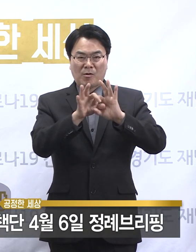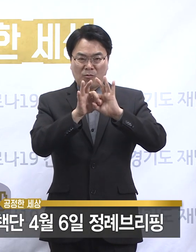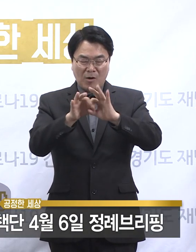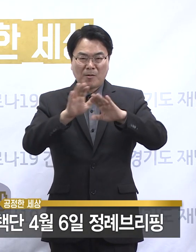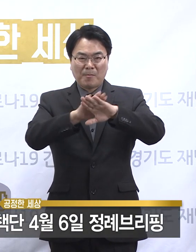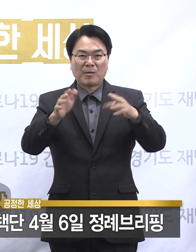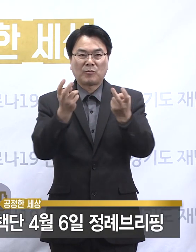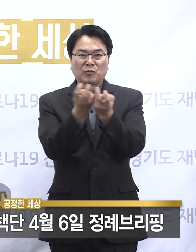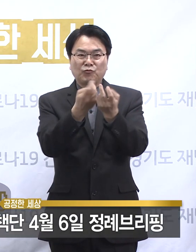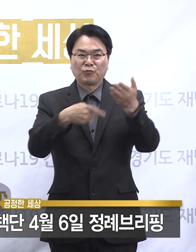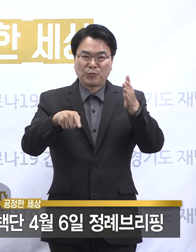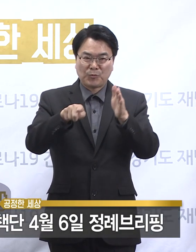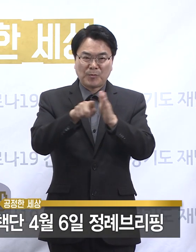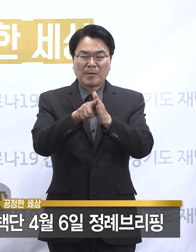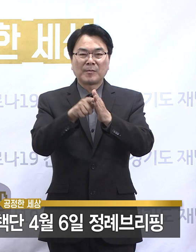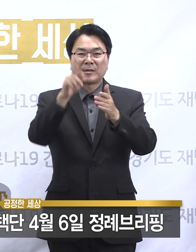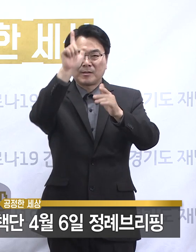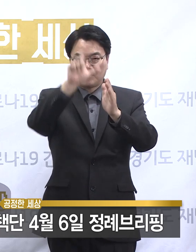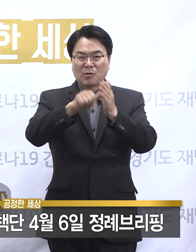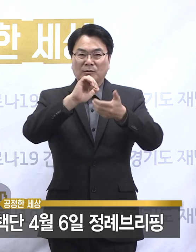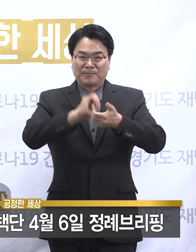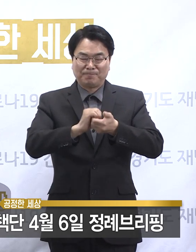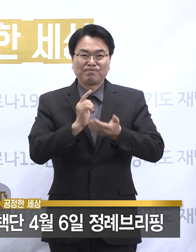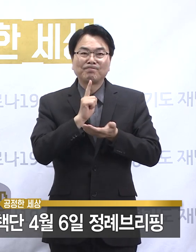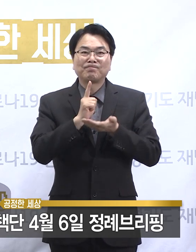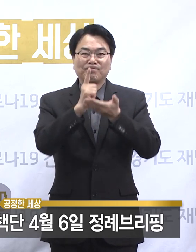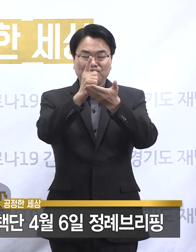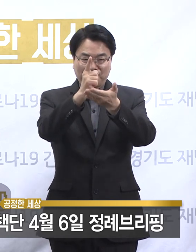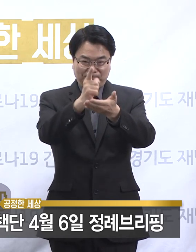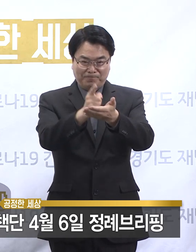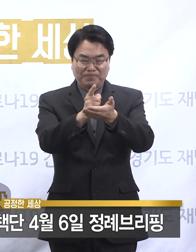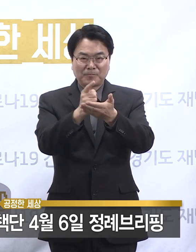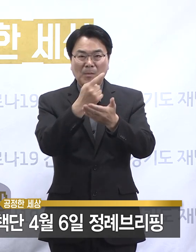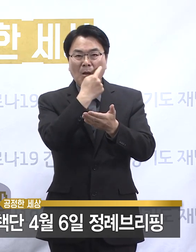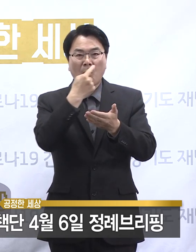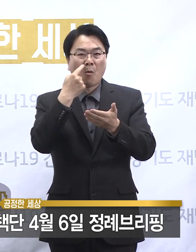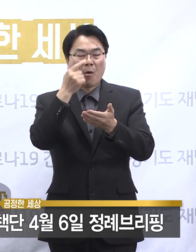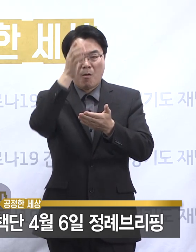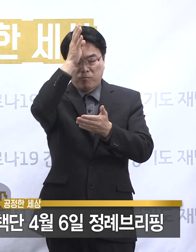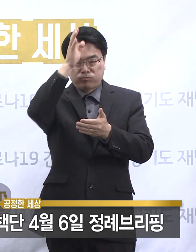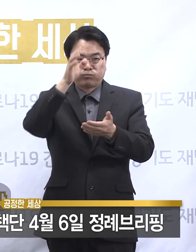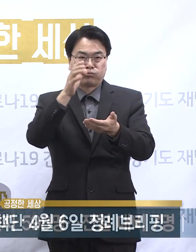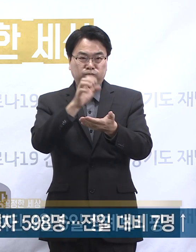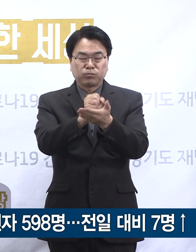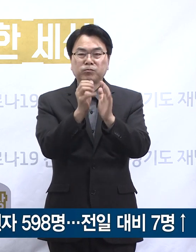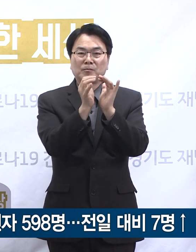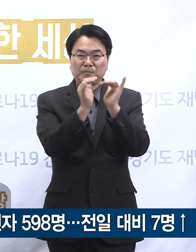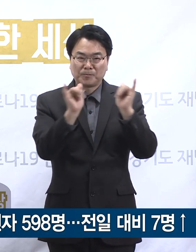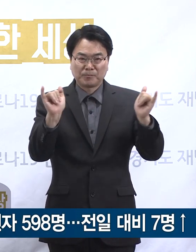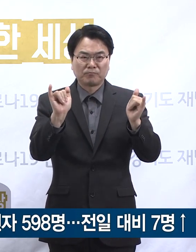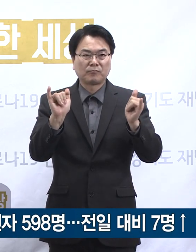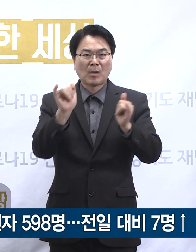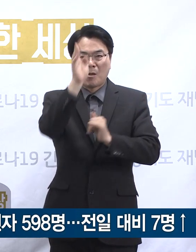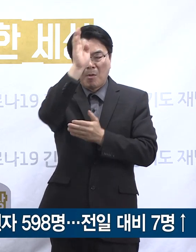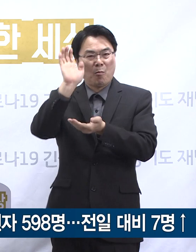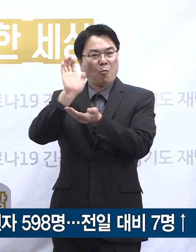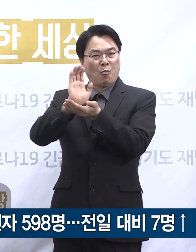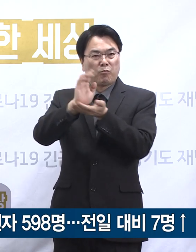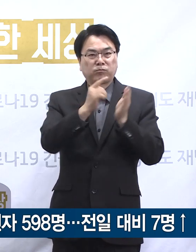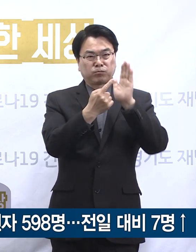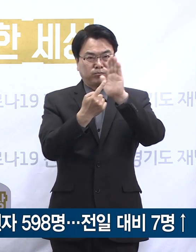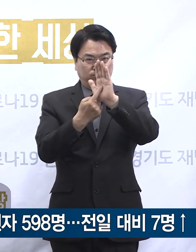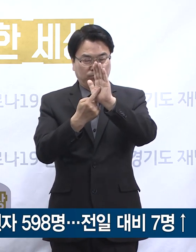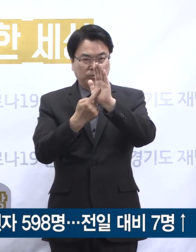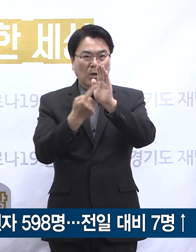정례 브리핑을 시작하겠습니다. 경기도 확진자 발생 현황입니다. 질병관리본부의 발표에 따르면 4월 8일